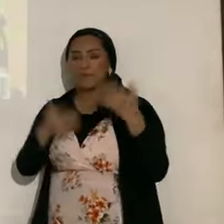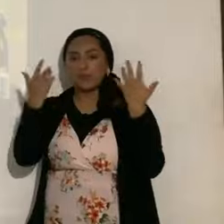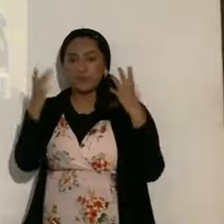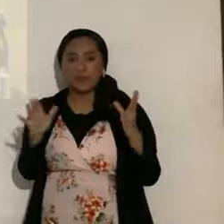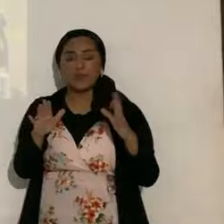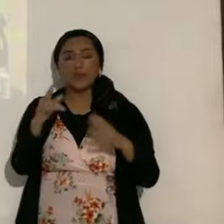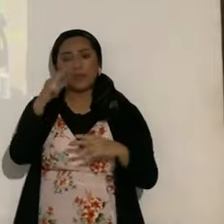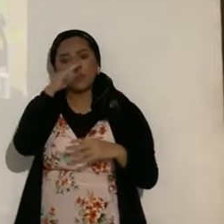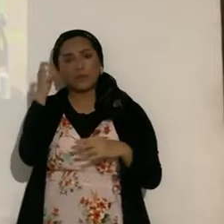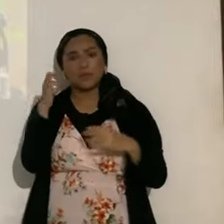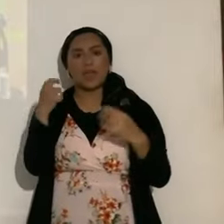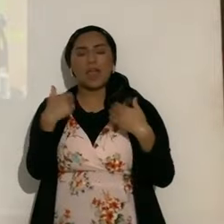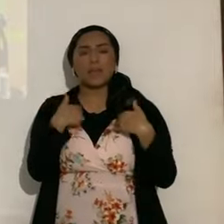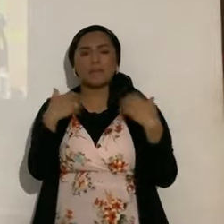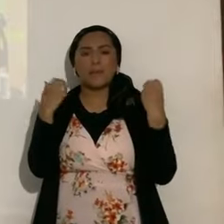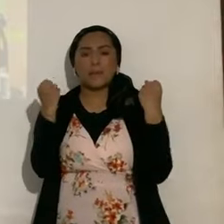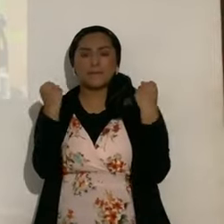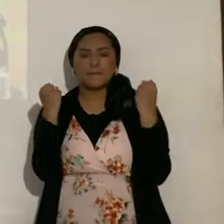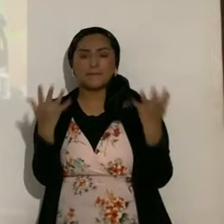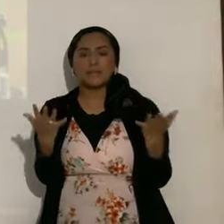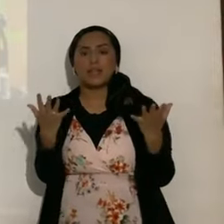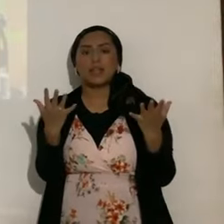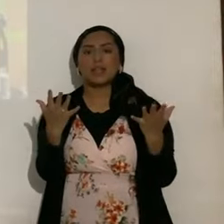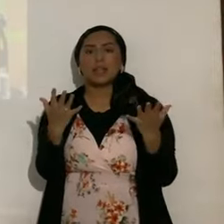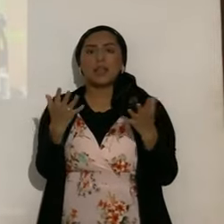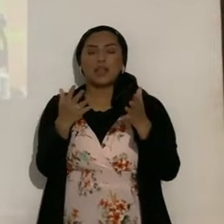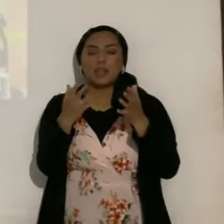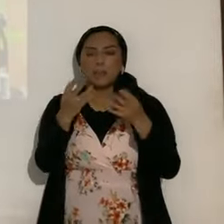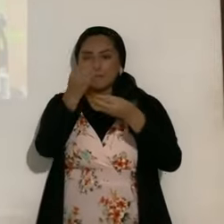porque tiene, cantidad de señales, tiene varias señales, una,